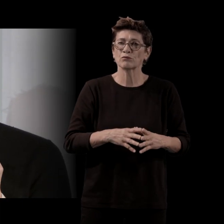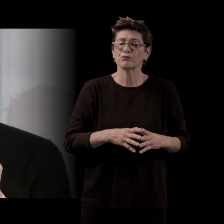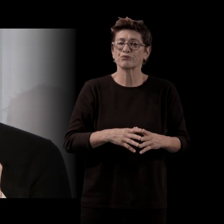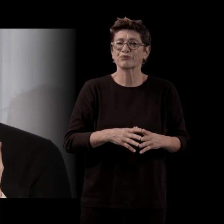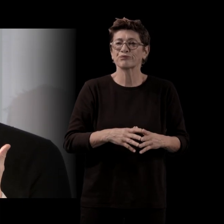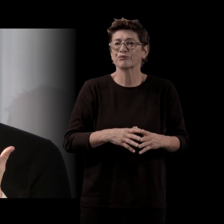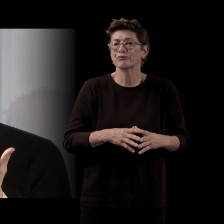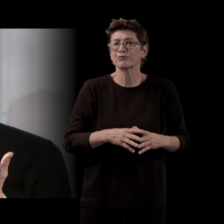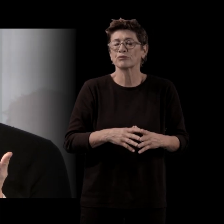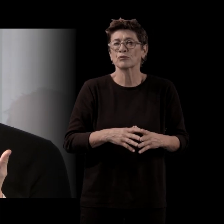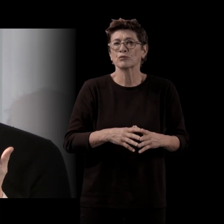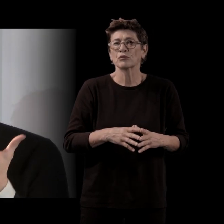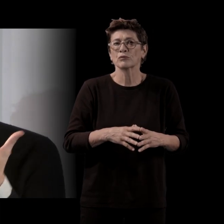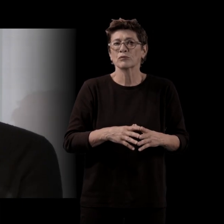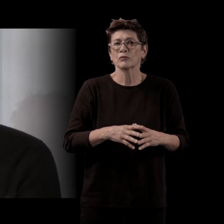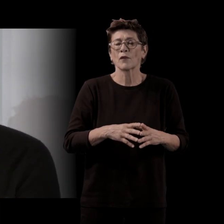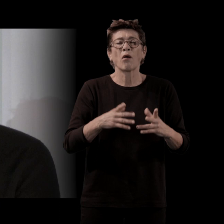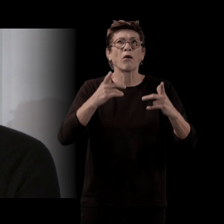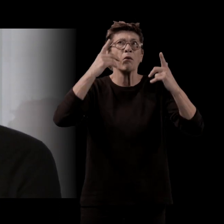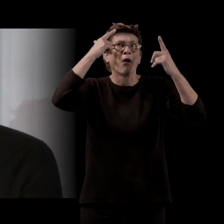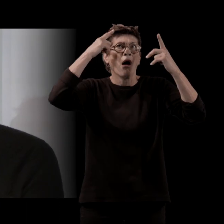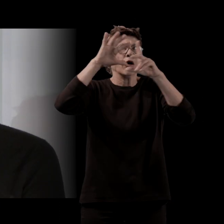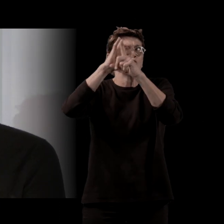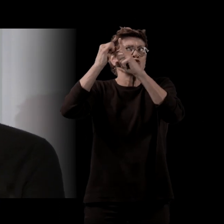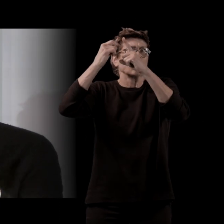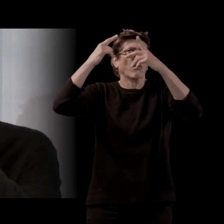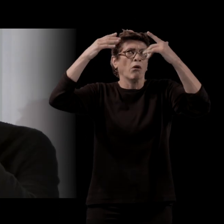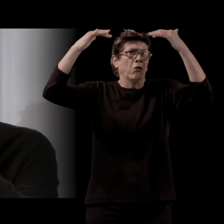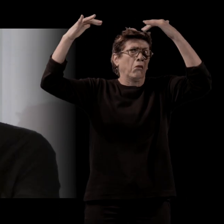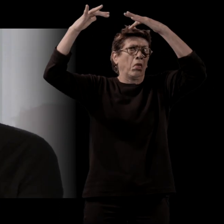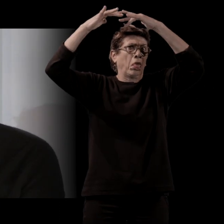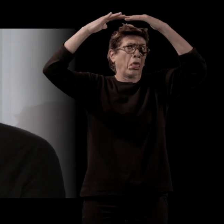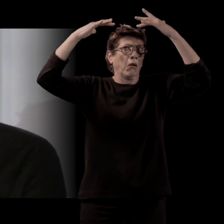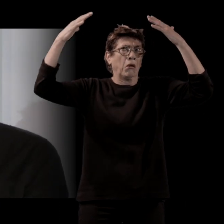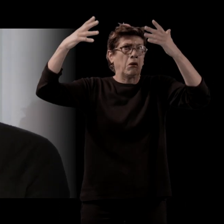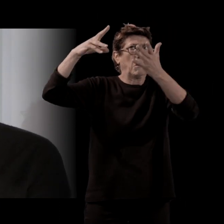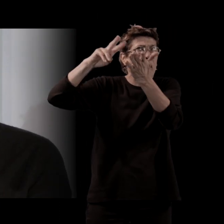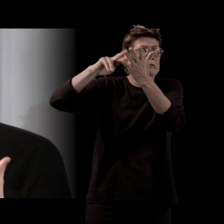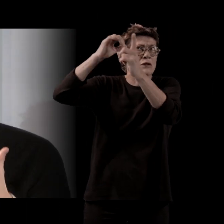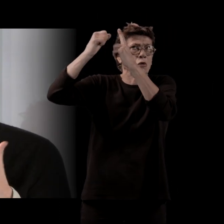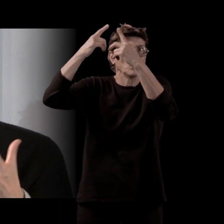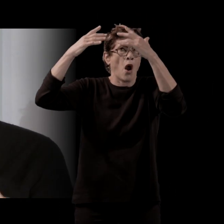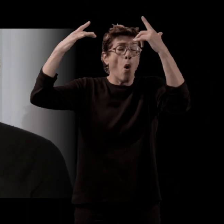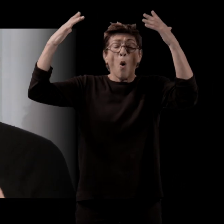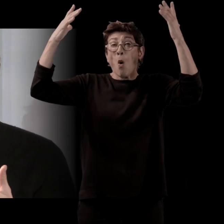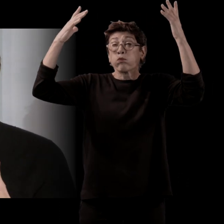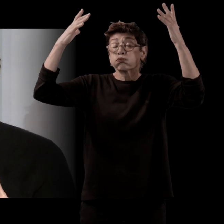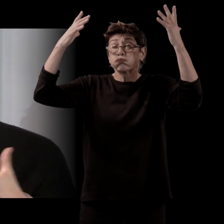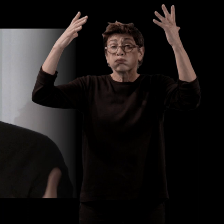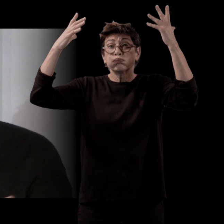ça a eu un effet de démystification des réalités sociales puissantes comme Proust sur le